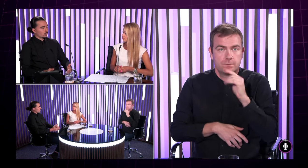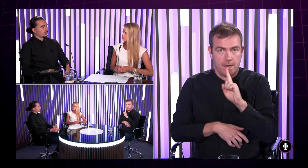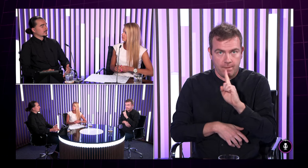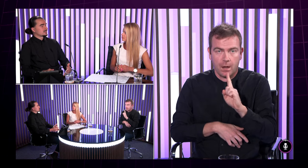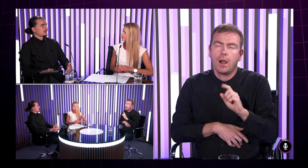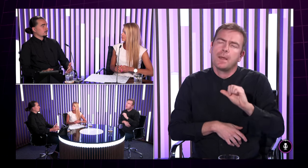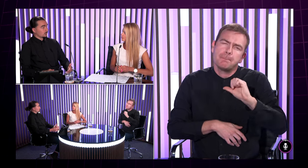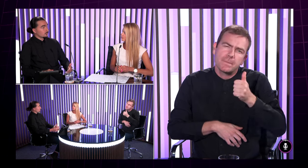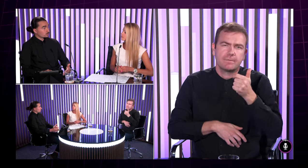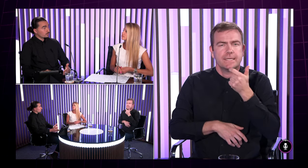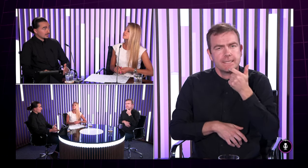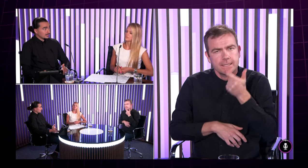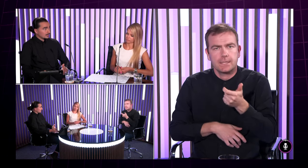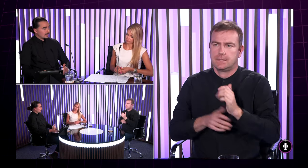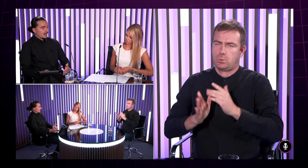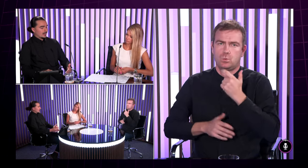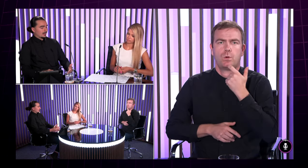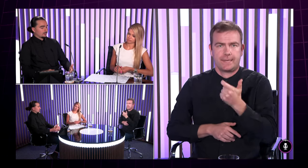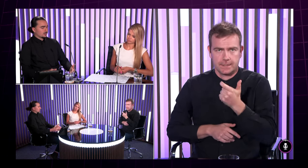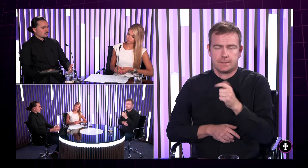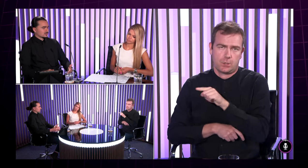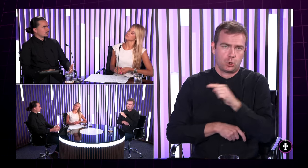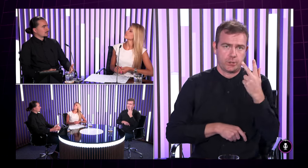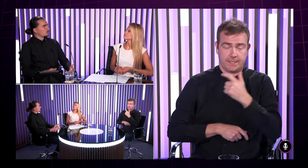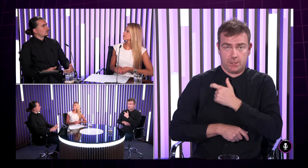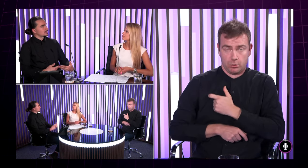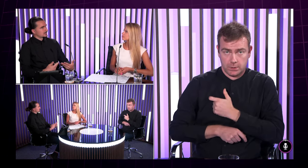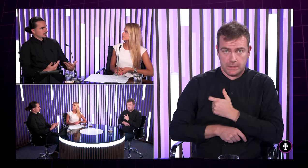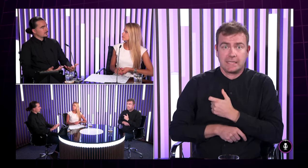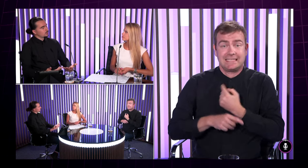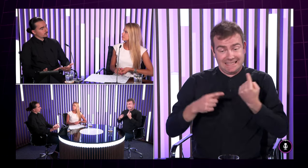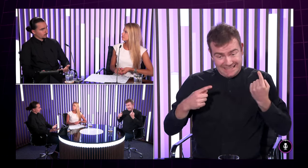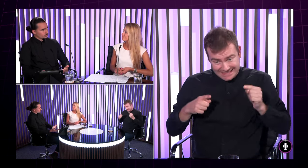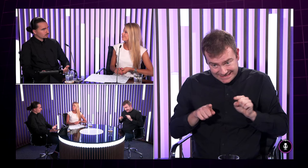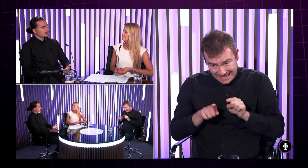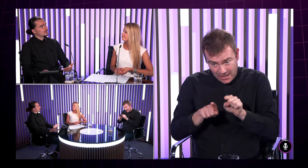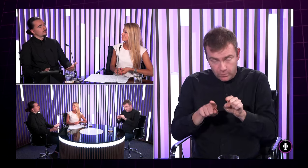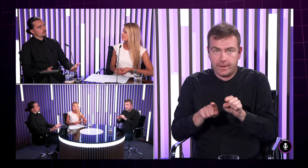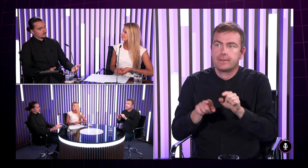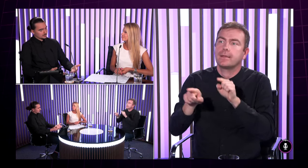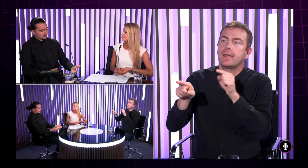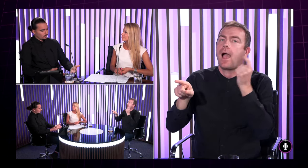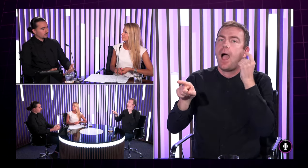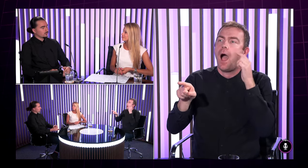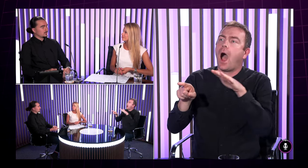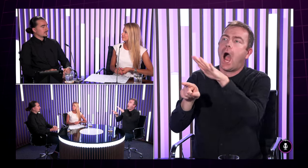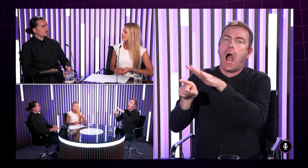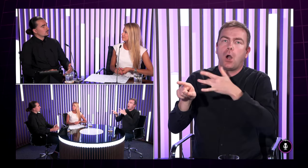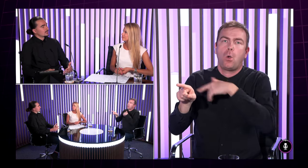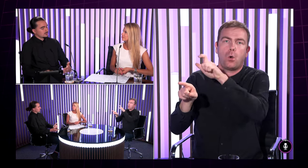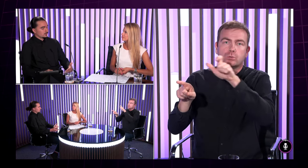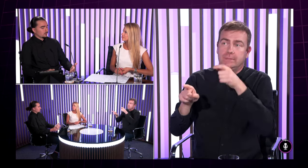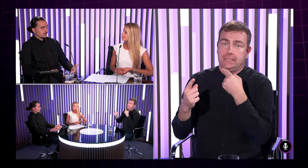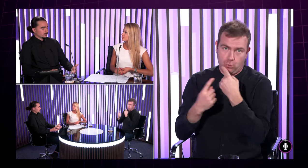spôsobom komunikácie bol ten posunkový jazyk ale popri to som samozrejme komunikoval s tými ktorí boli počujúci teda v tom hovorenom